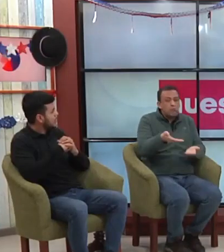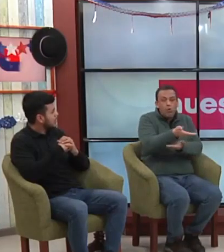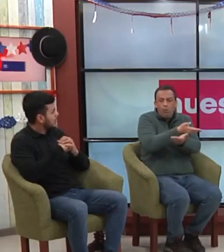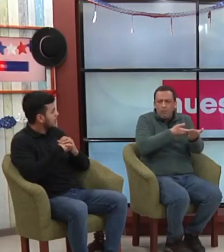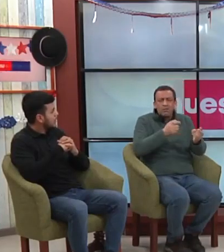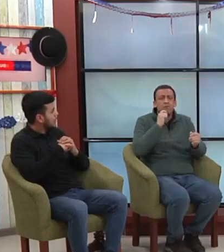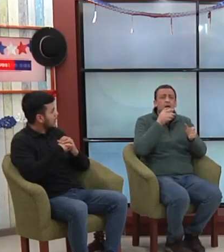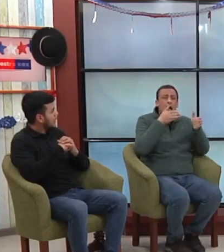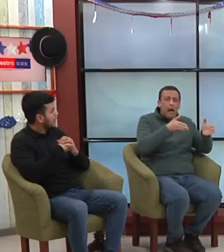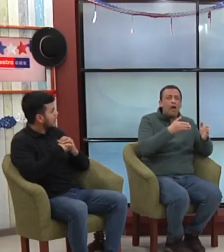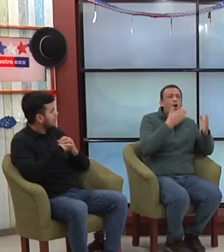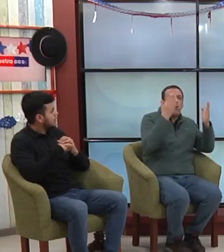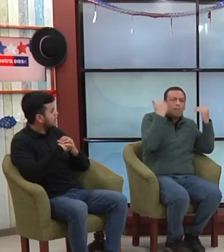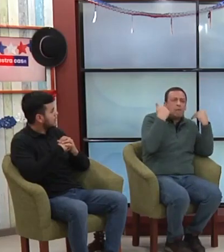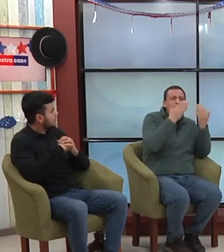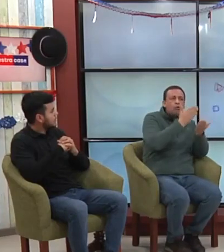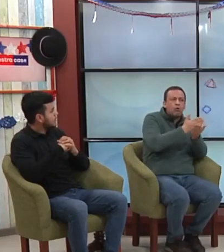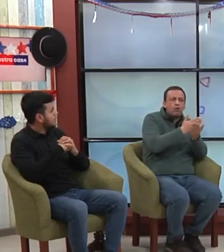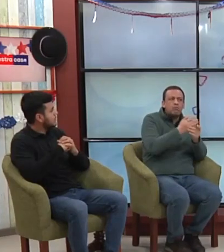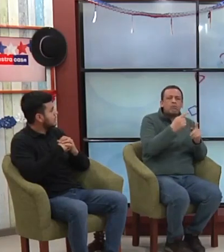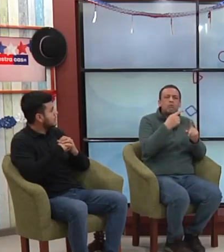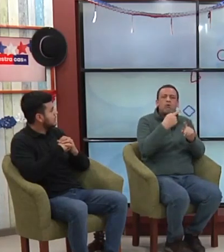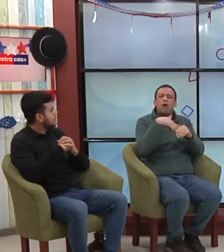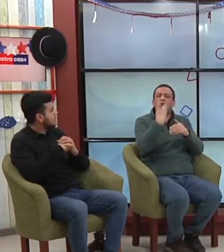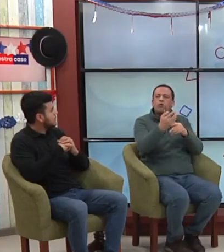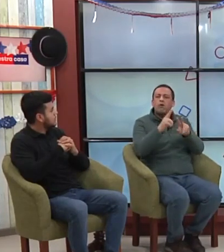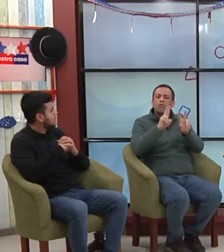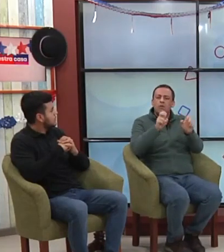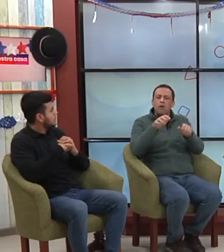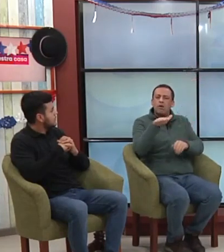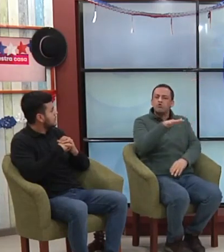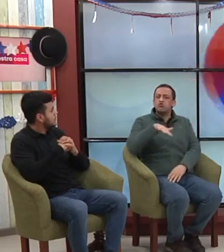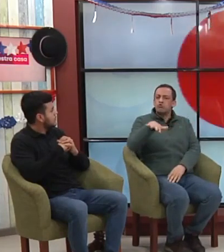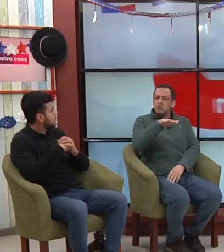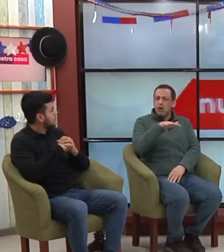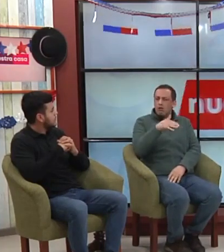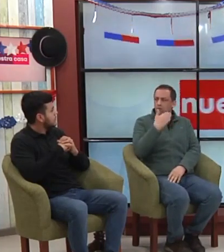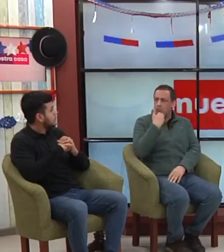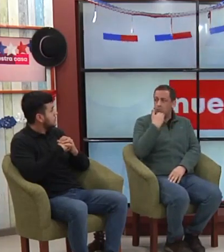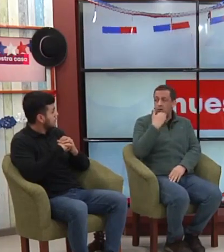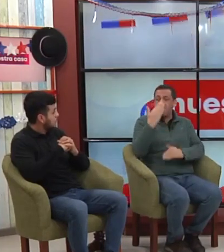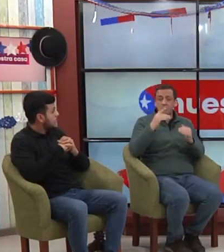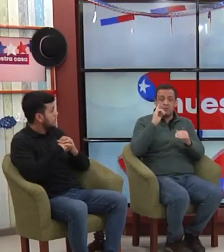O sea, se termina convirtiendo en una forma de aislamiento también bastante cruel, ¿no?